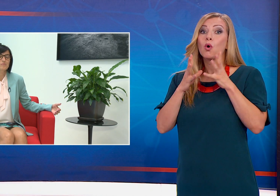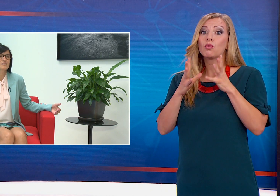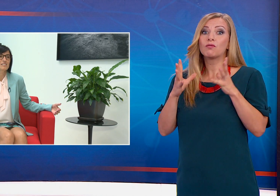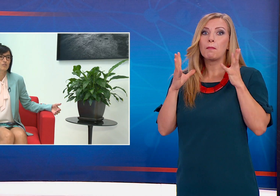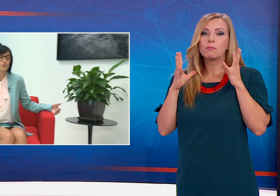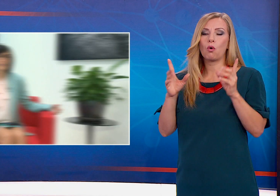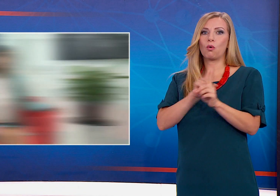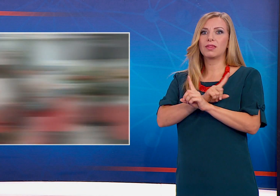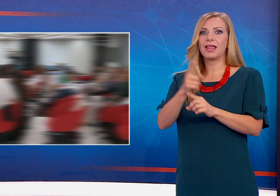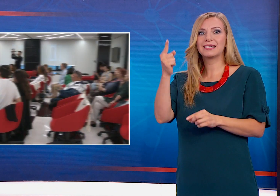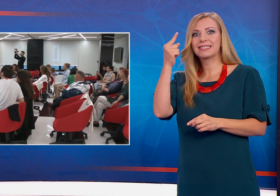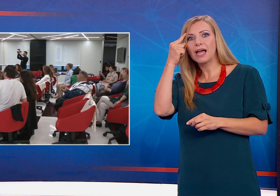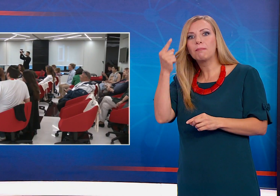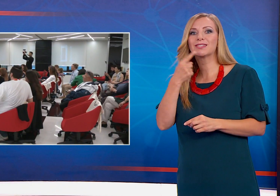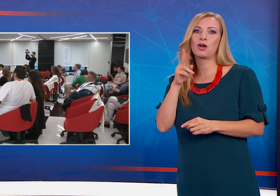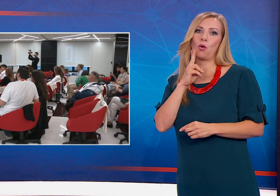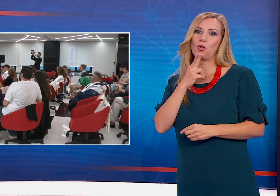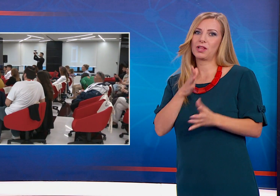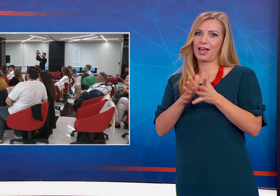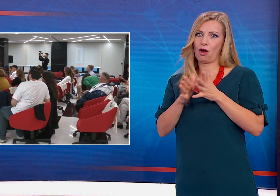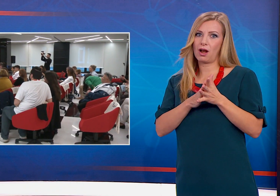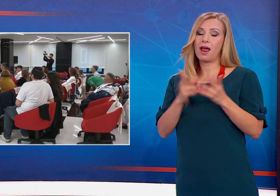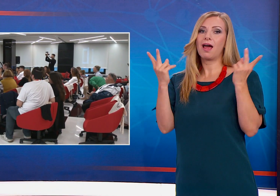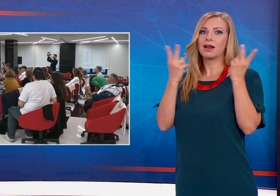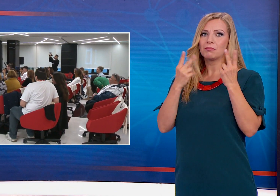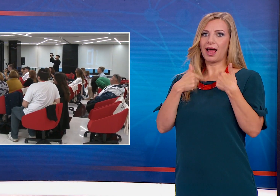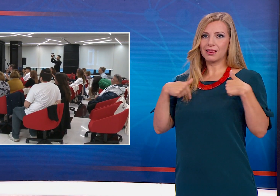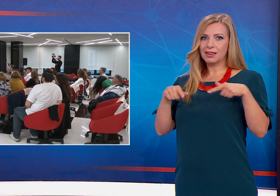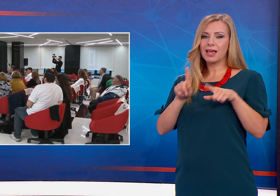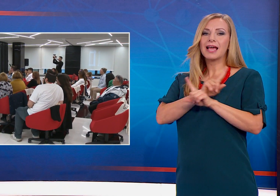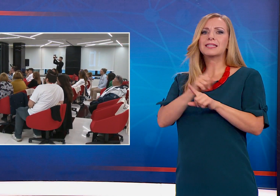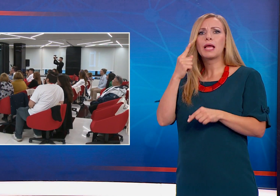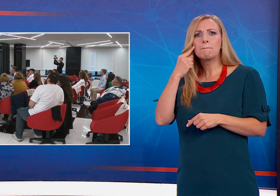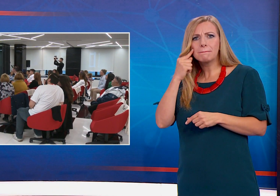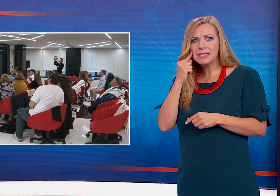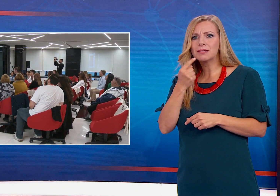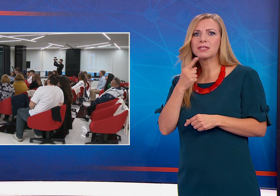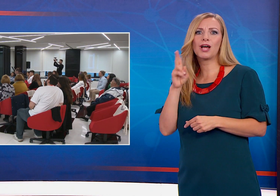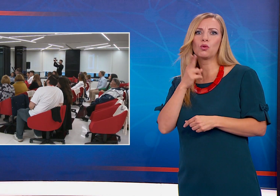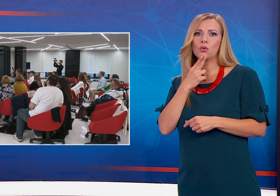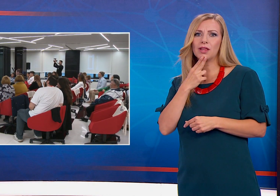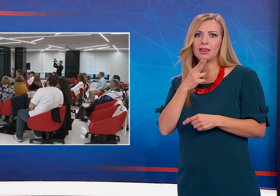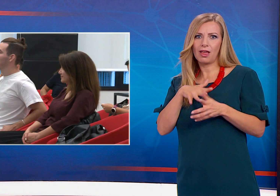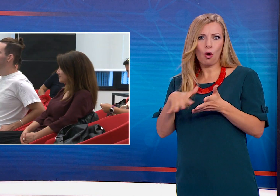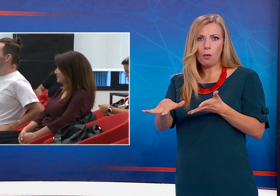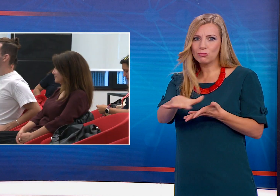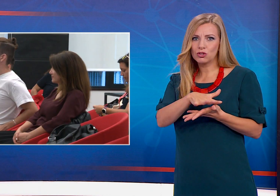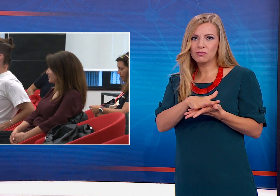за тези хора. Осъзнах, че ние не мислим за тях, а те си е едно прекрасно общество, което като цяло живее